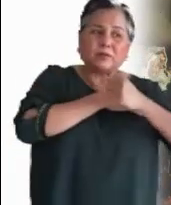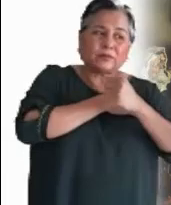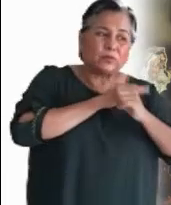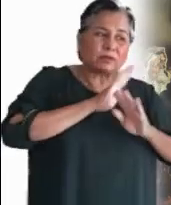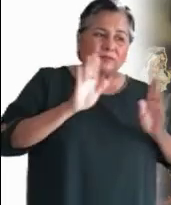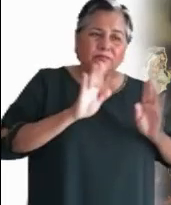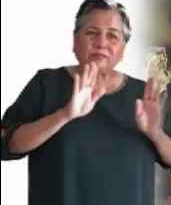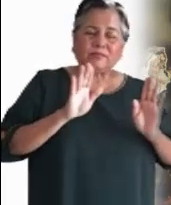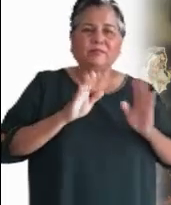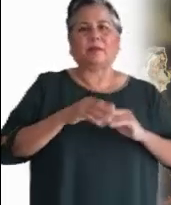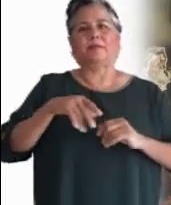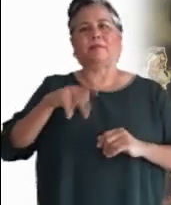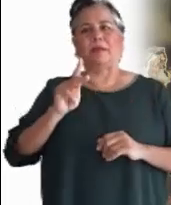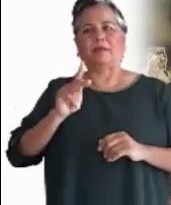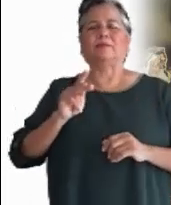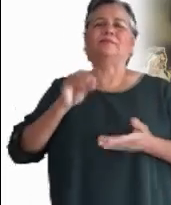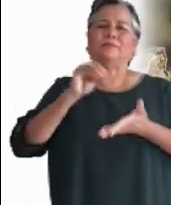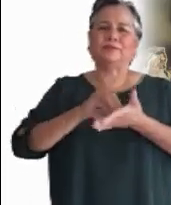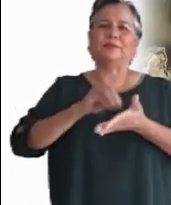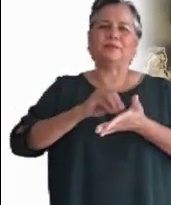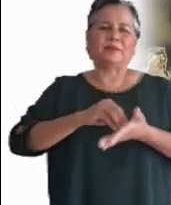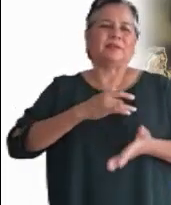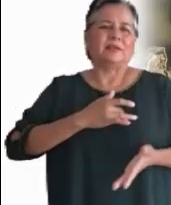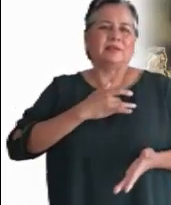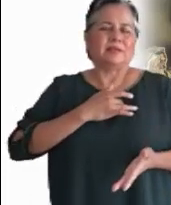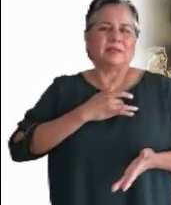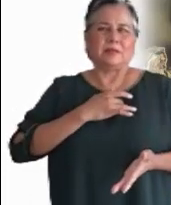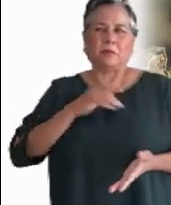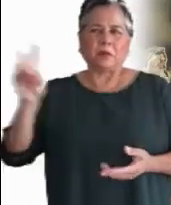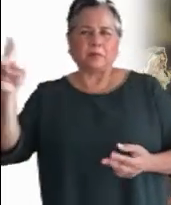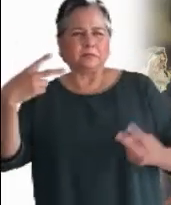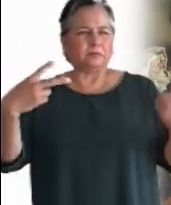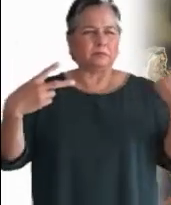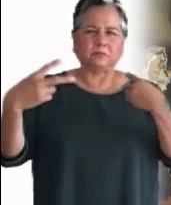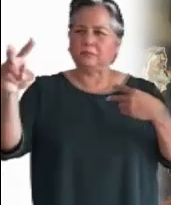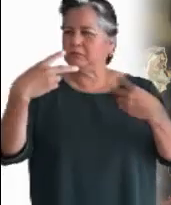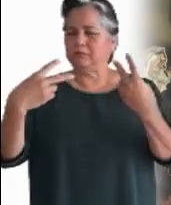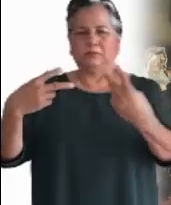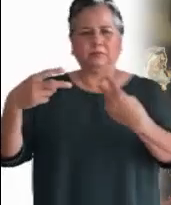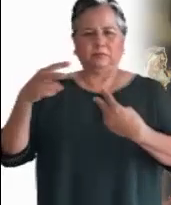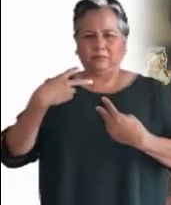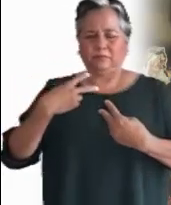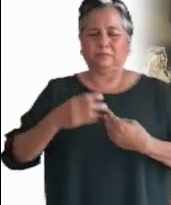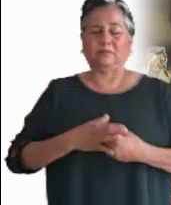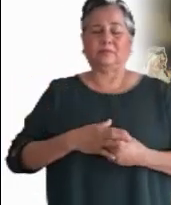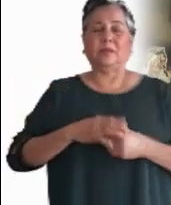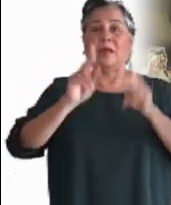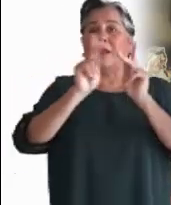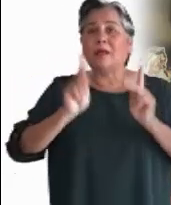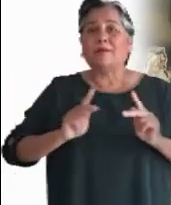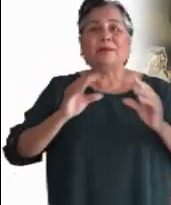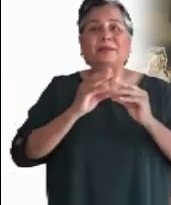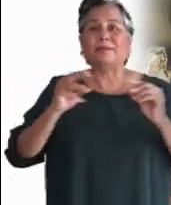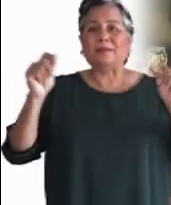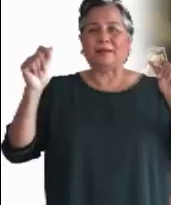datos personales y sin embargo, cada día nos sentimos más expuestos. Perdemos la